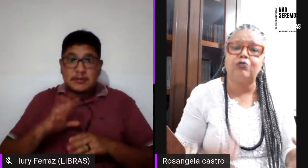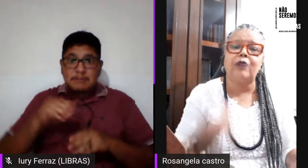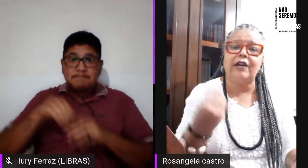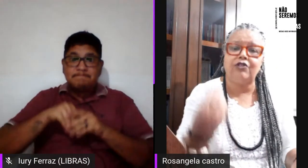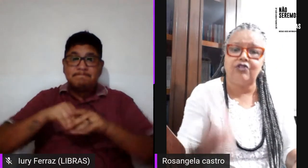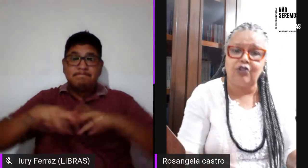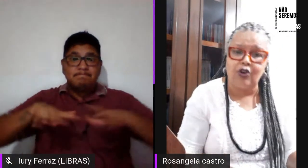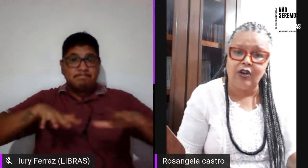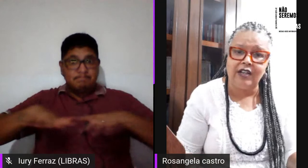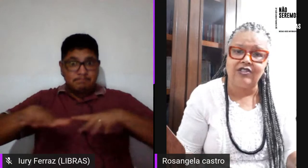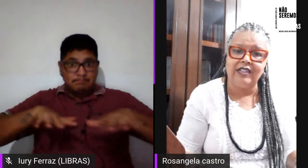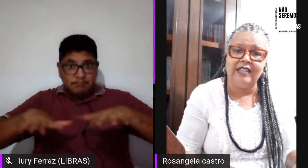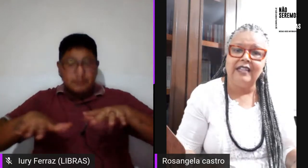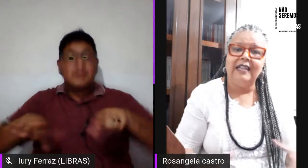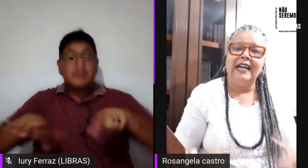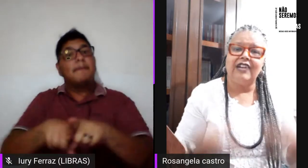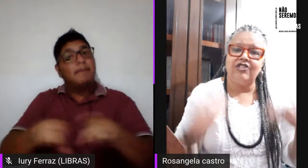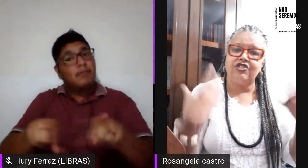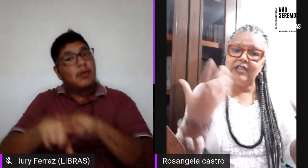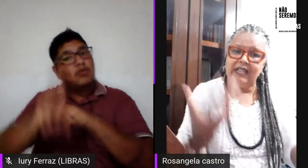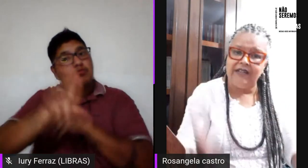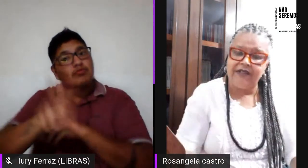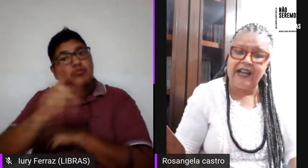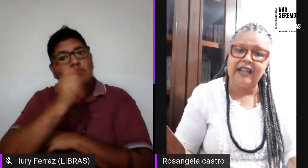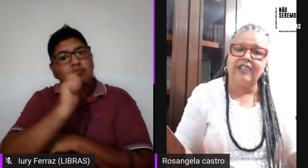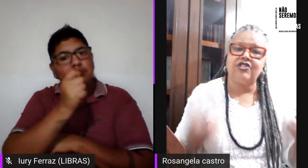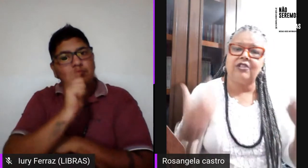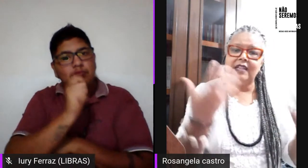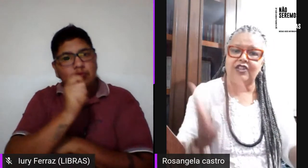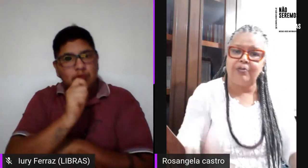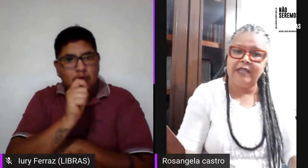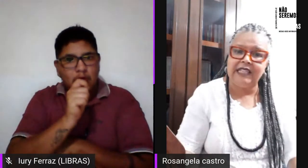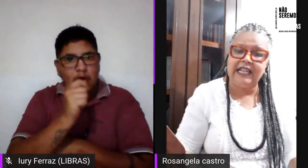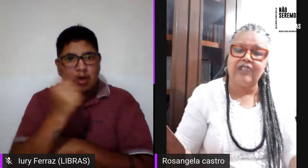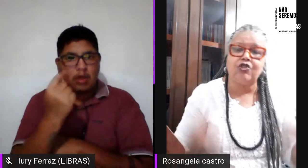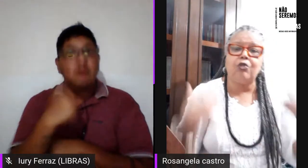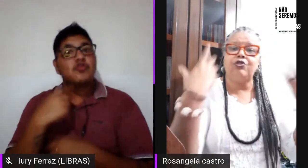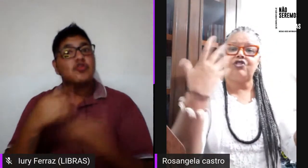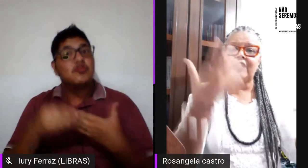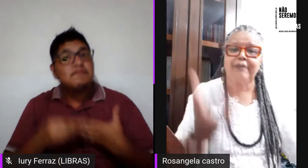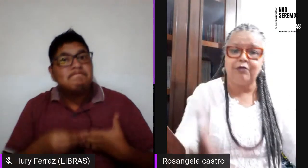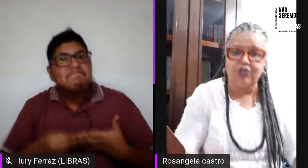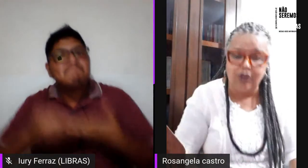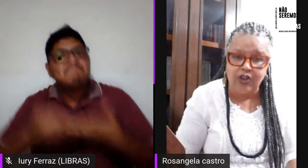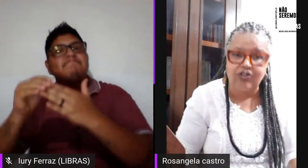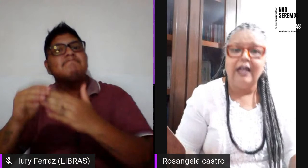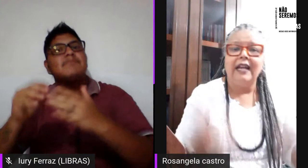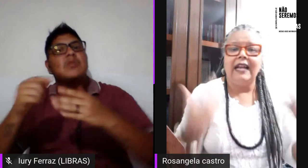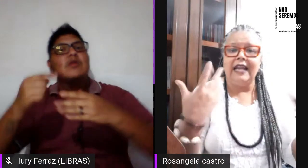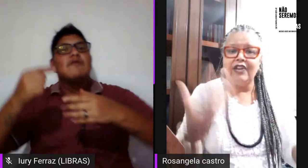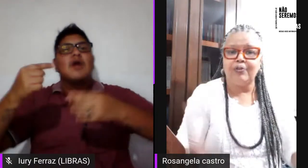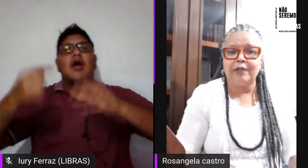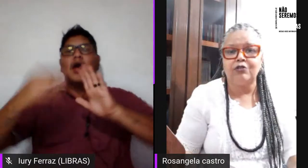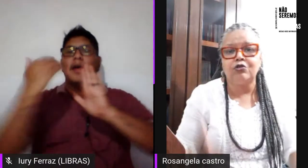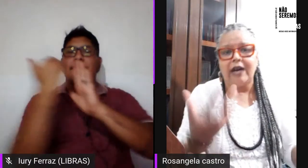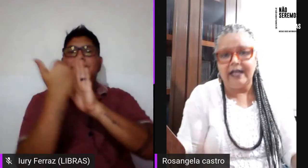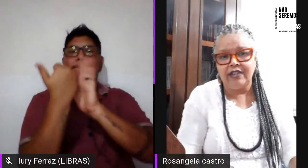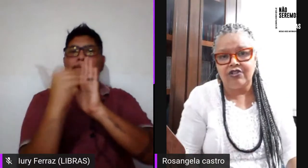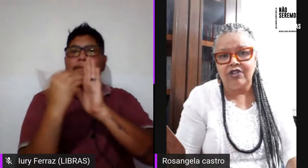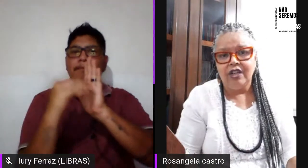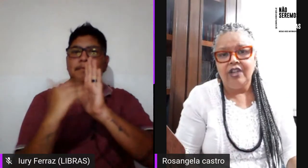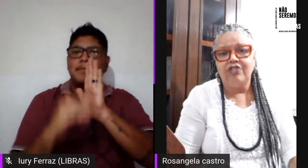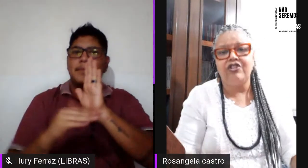usuários de drogas, a gente levar a questão da lesbianidade, como estávamos nós, lésbicas